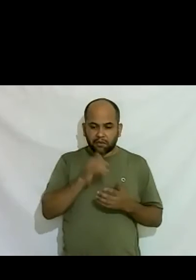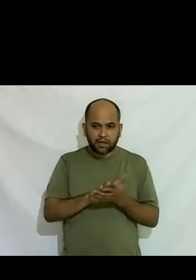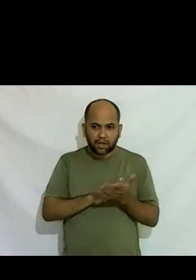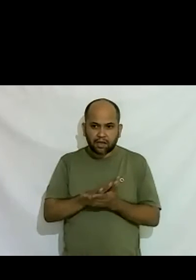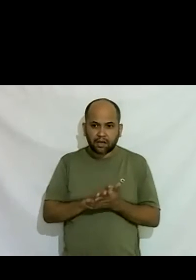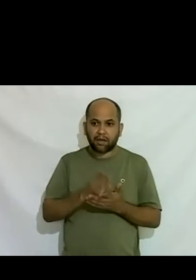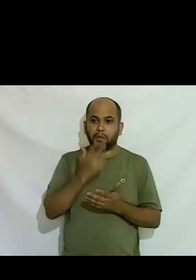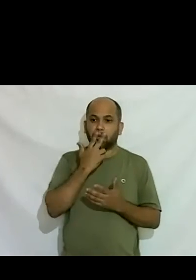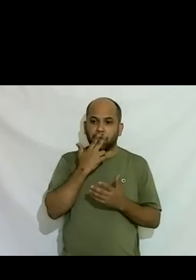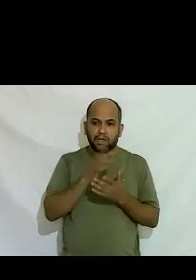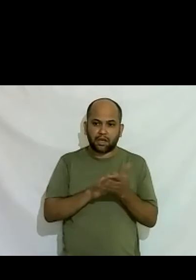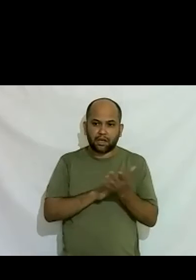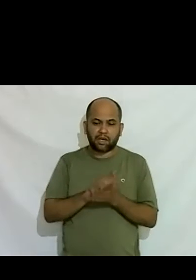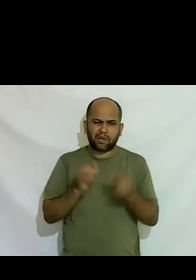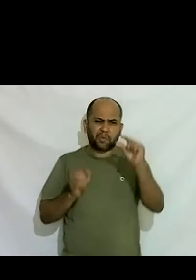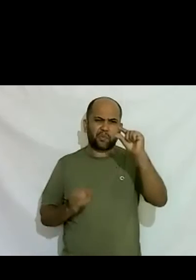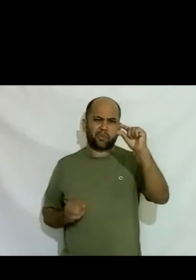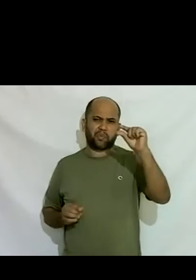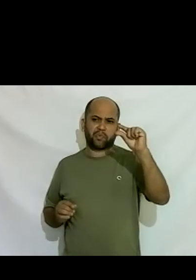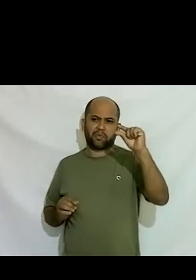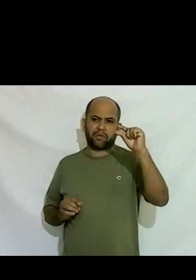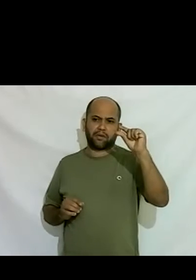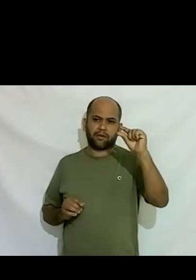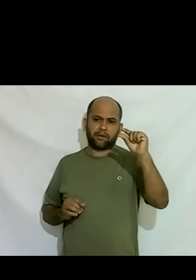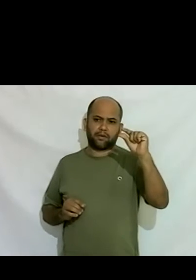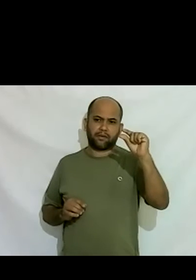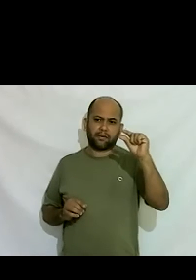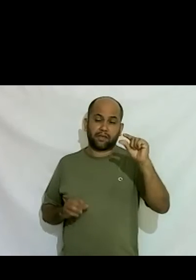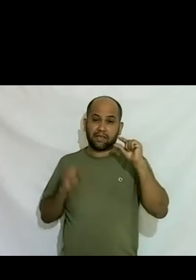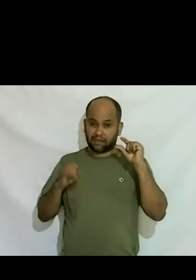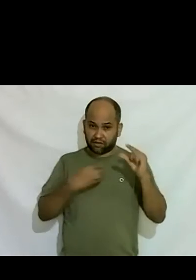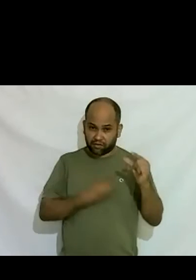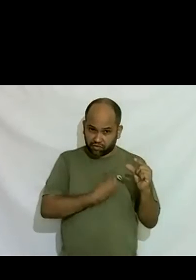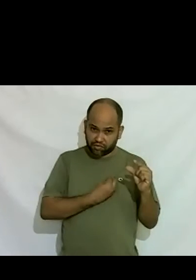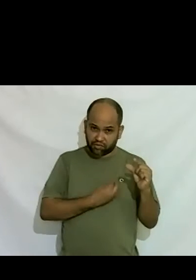é uma porcentagem da população desse da manície é que esse cara existe